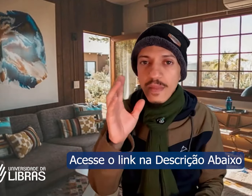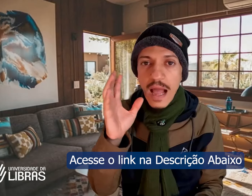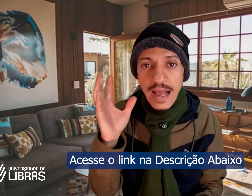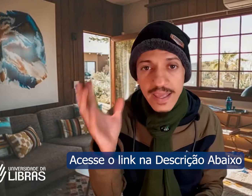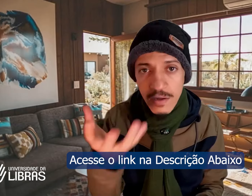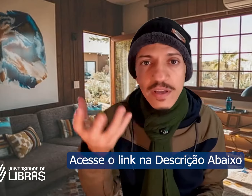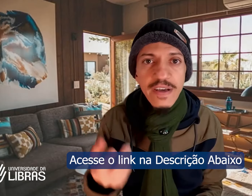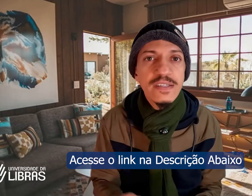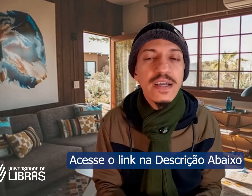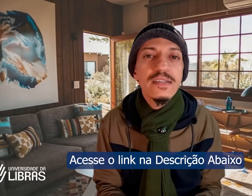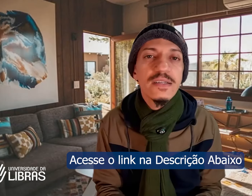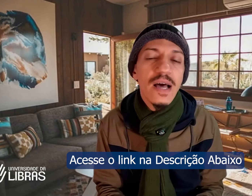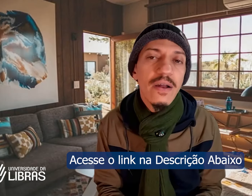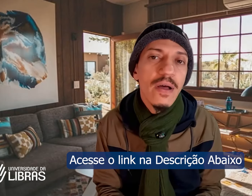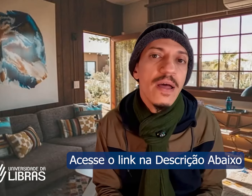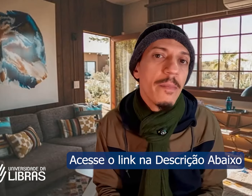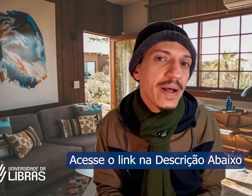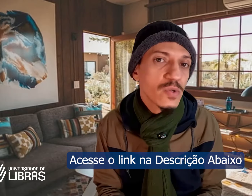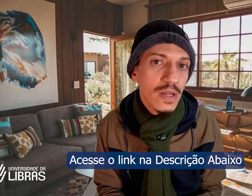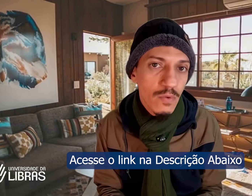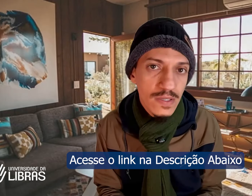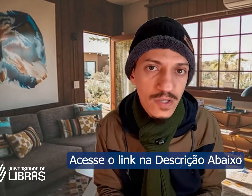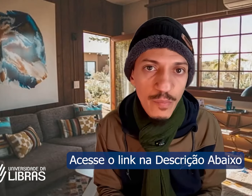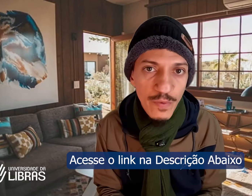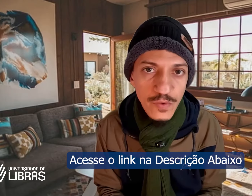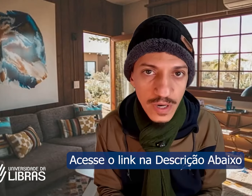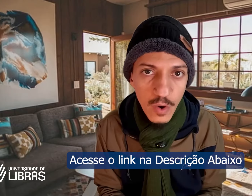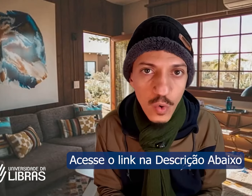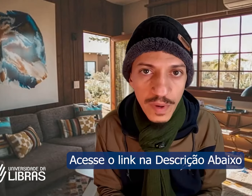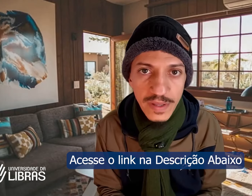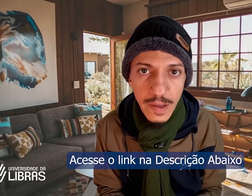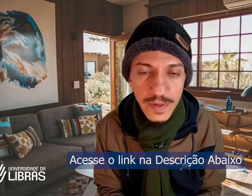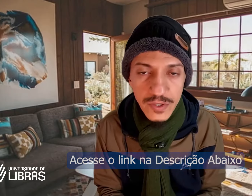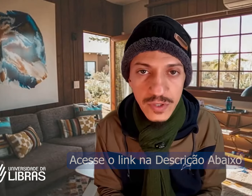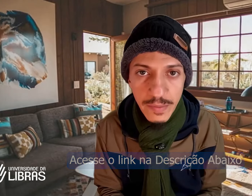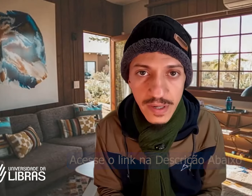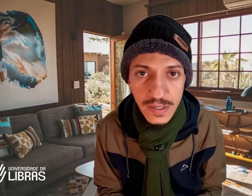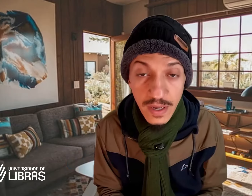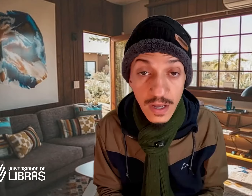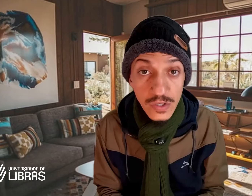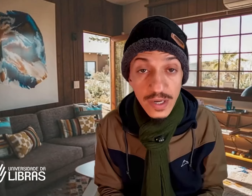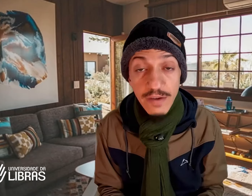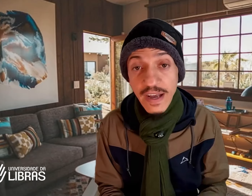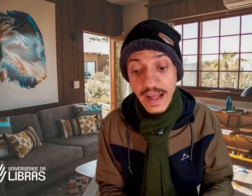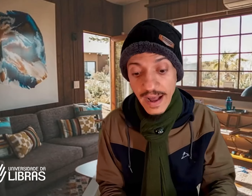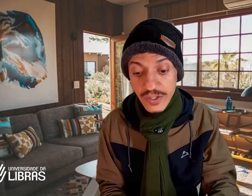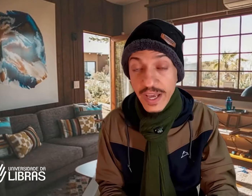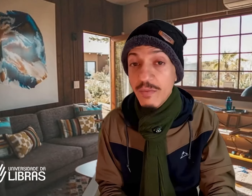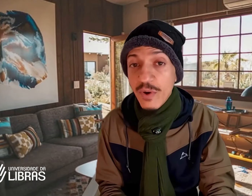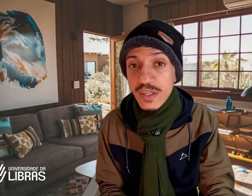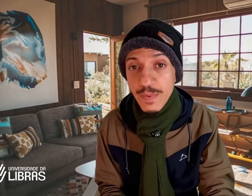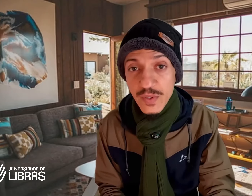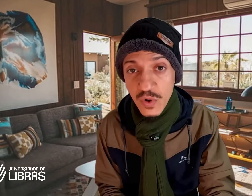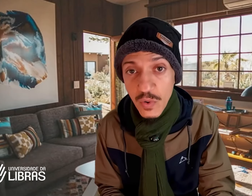aquilo que vai ser necessário para a sua atuação profissional como intérprete de Libras. Só que a verdade é que muitas pessoas